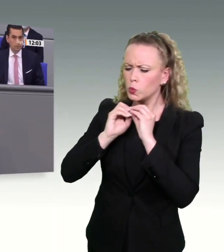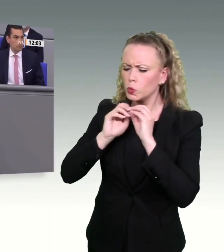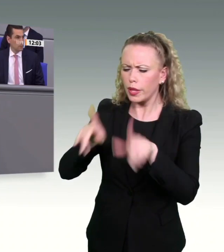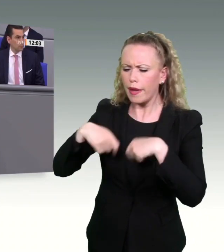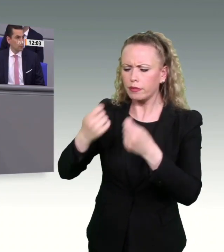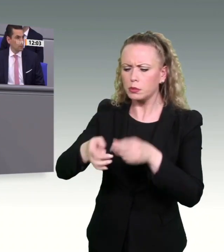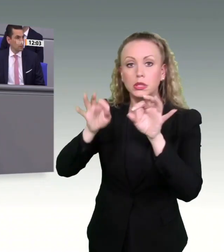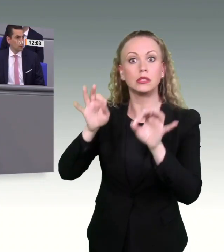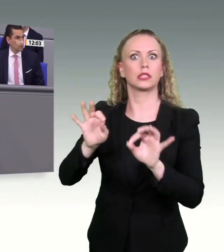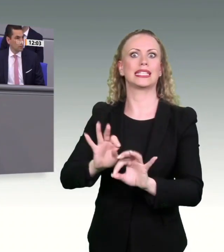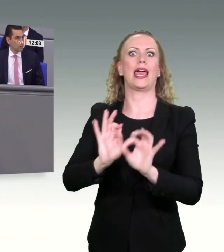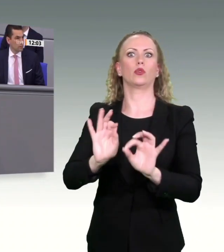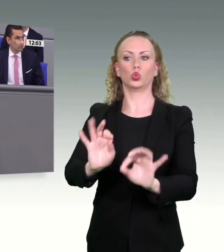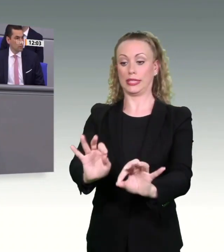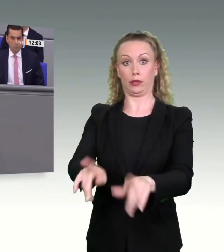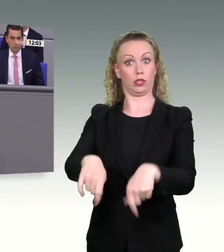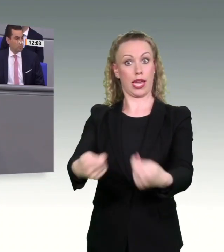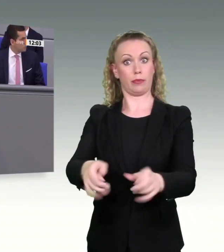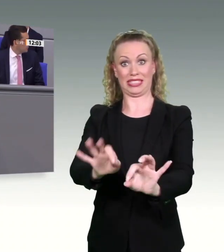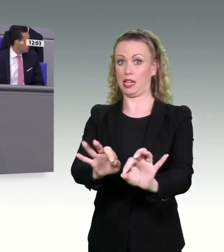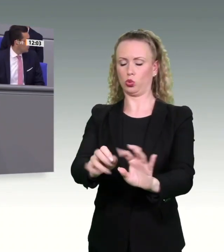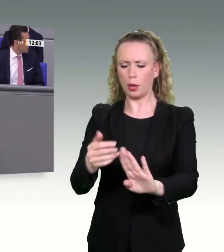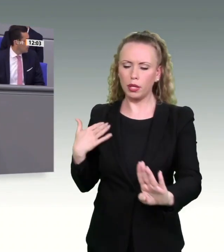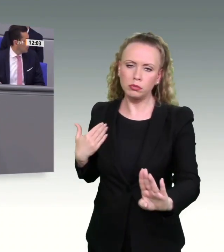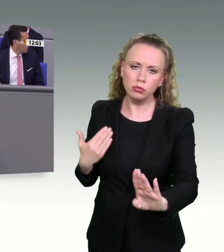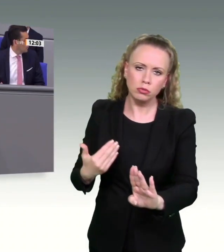bis wir es getan haben, da dauert es leider ewig. Und das können wir uns nicht leisten.